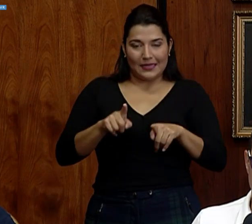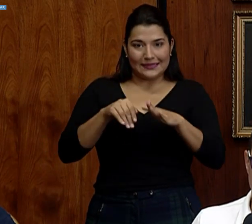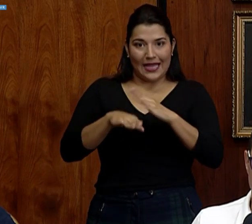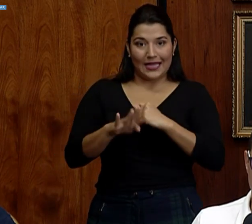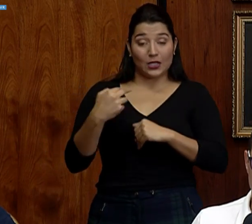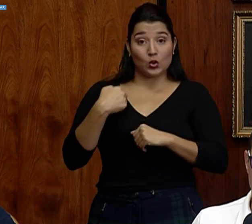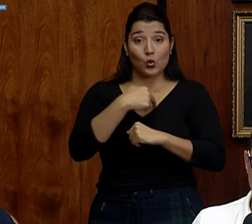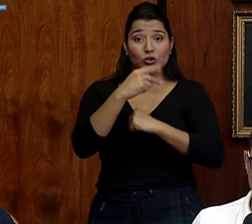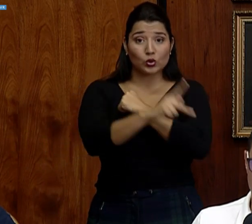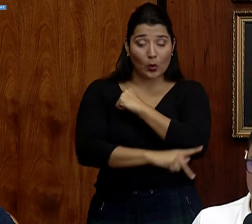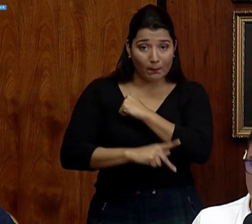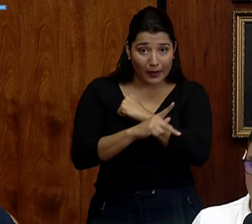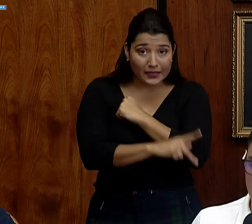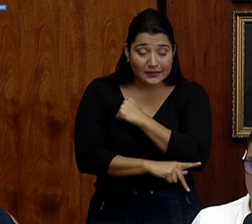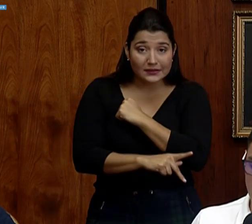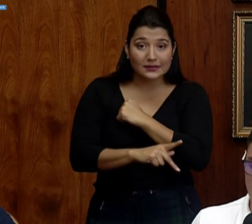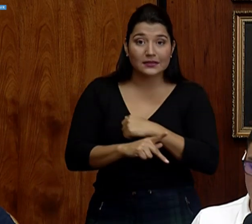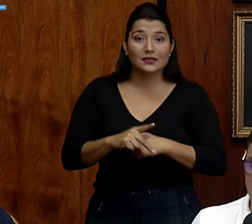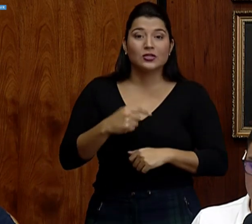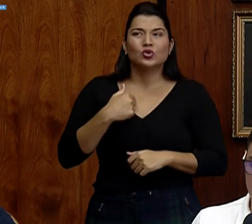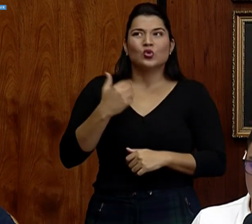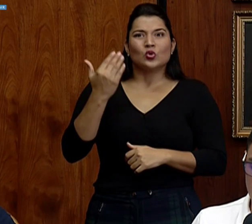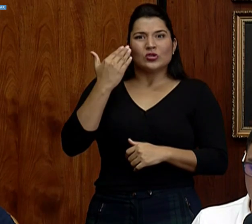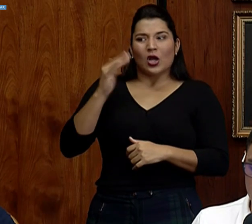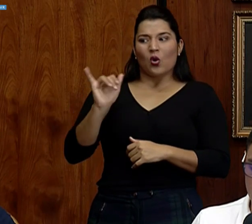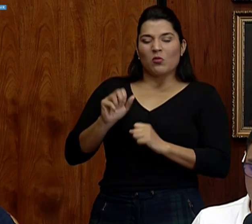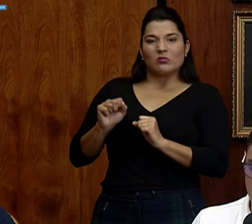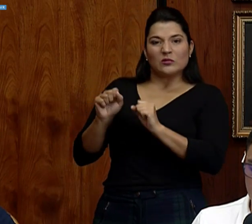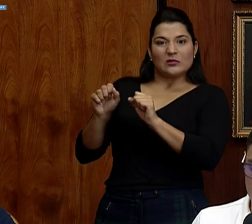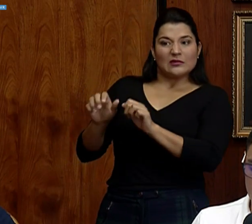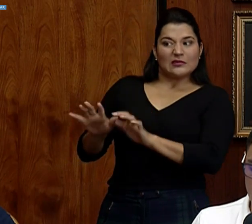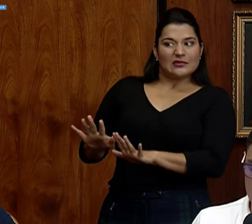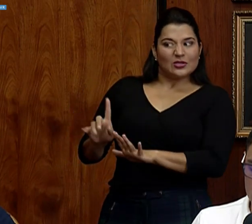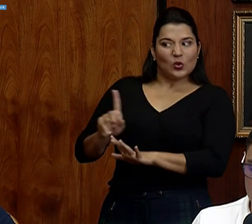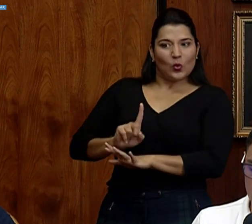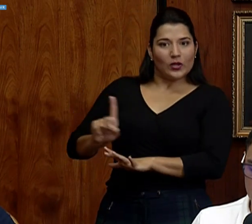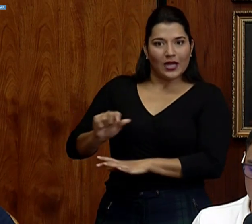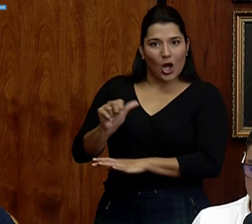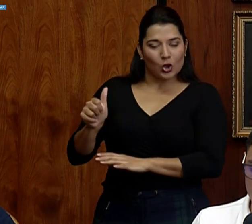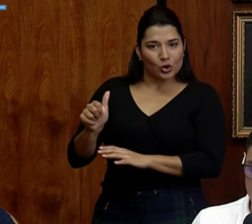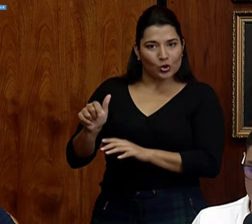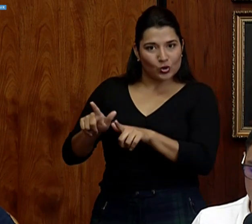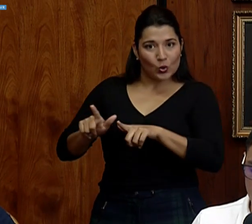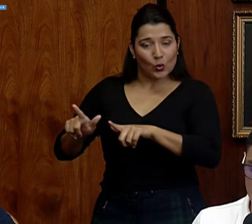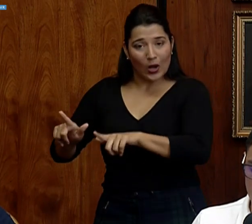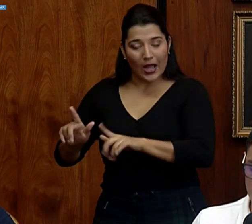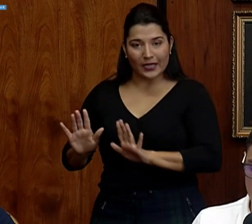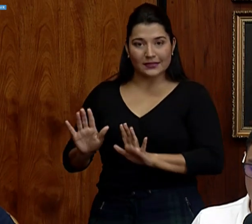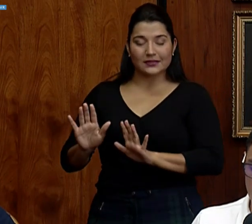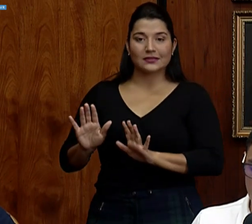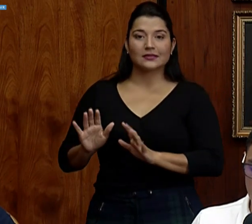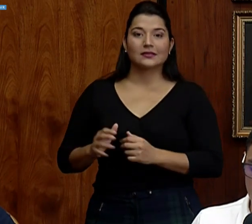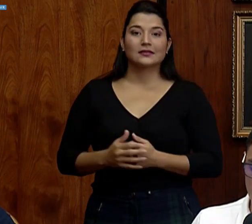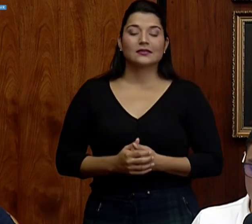el hecho de renunciar a esa oportunidad de ir a otros lugares, que lo hacemos mucho justamente,